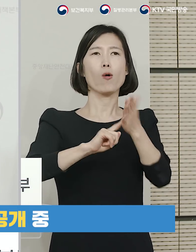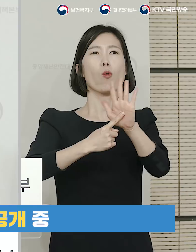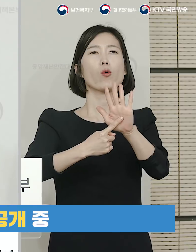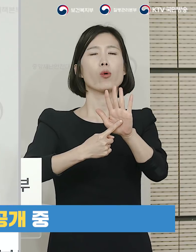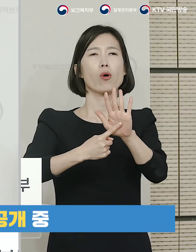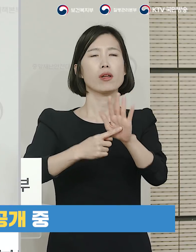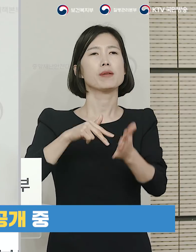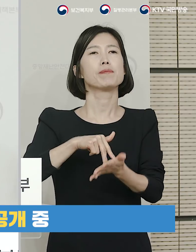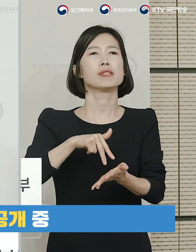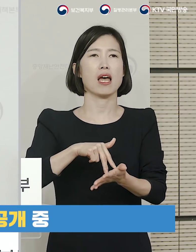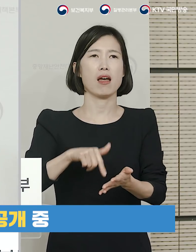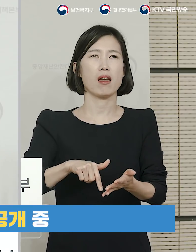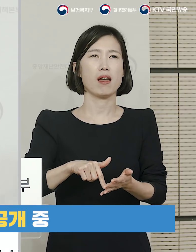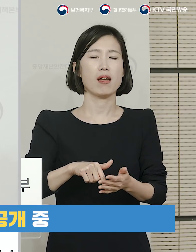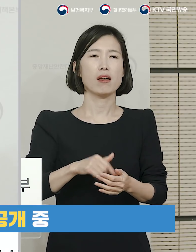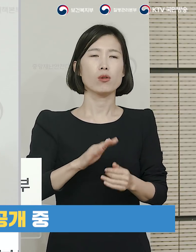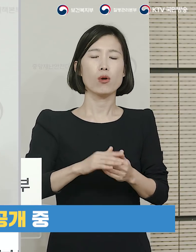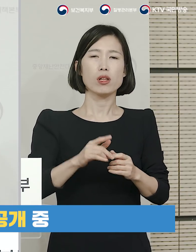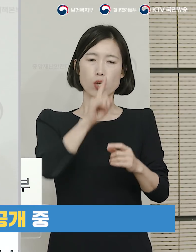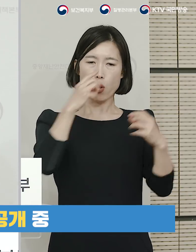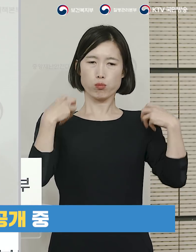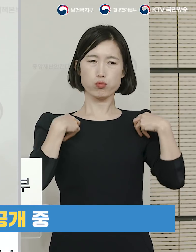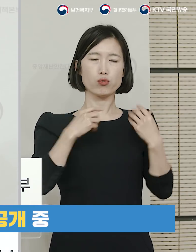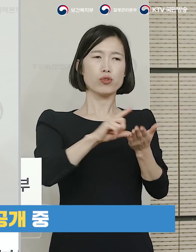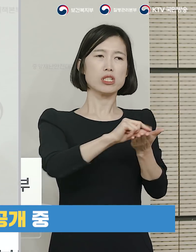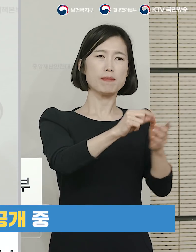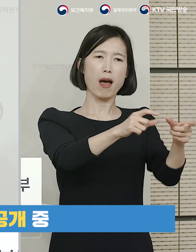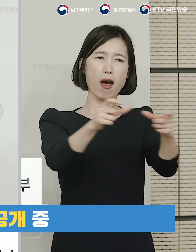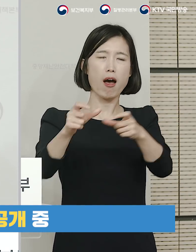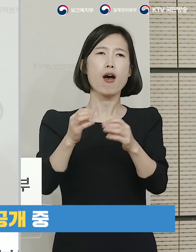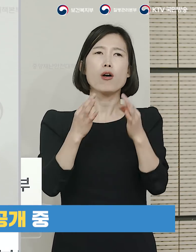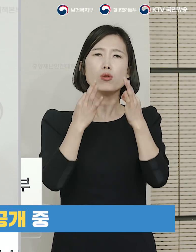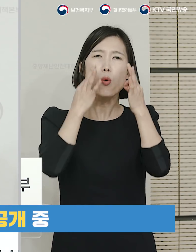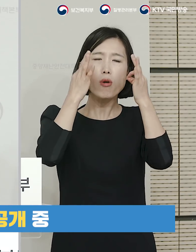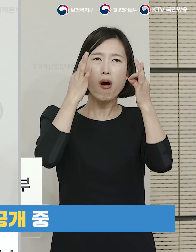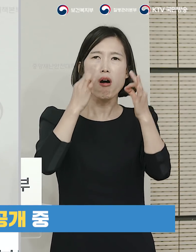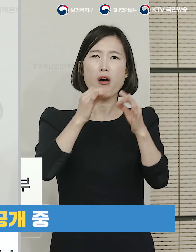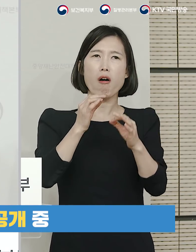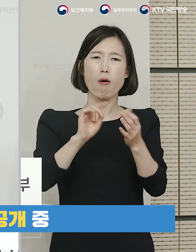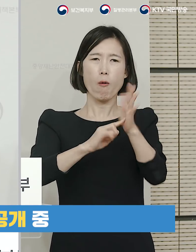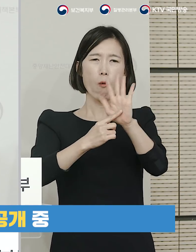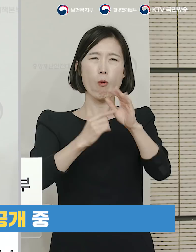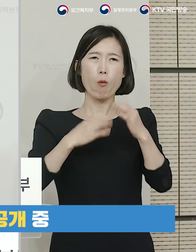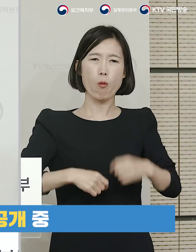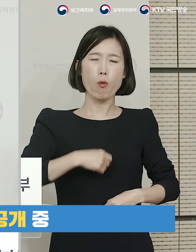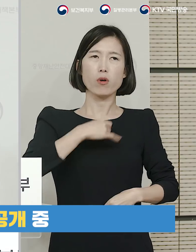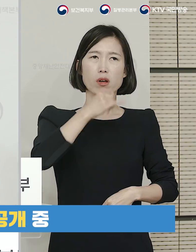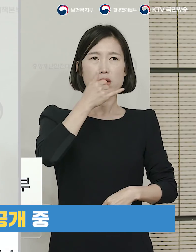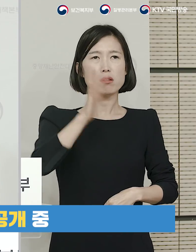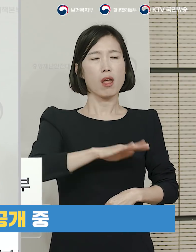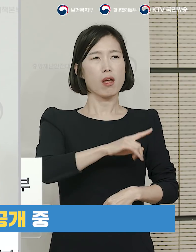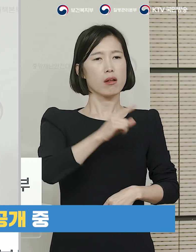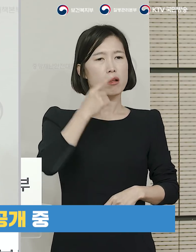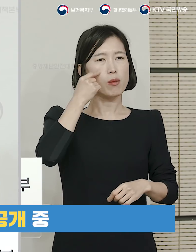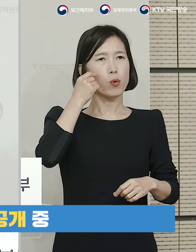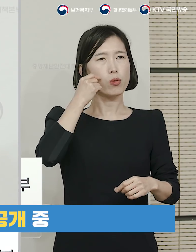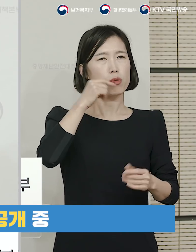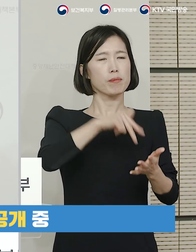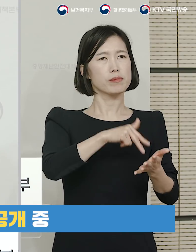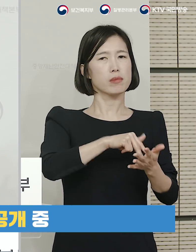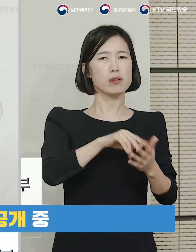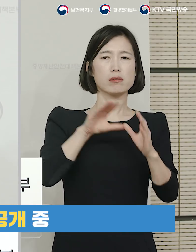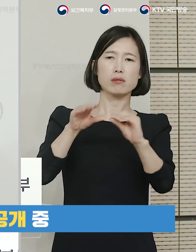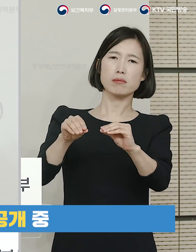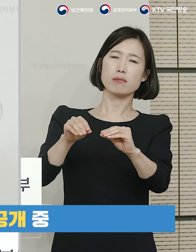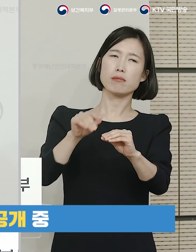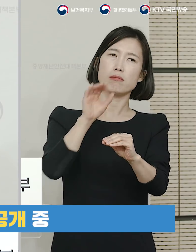이렇게 공개를 하고 있는 이러한 우리 정부와 지자체의 노력에 대한 이해를